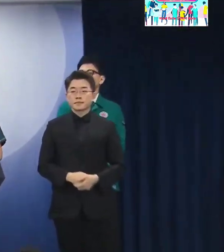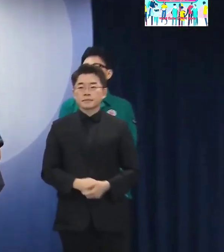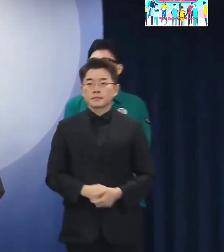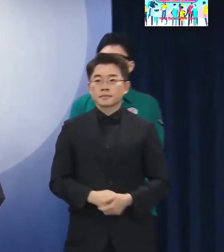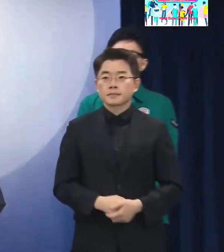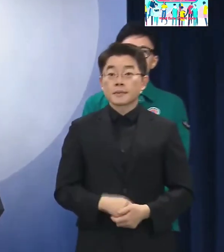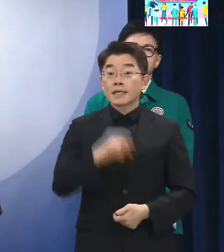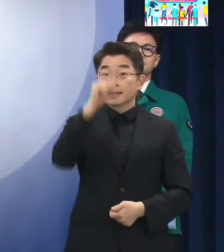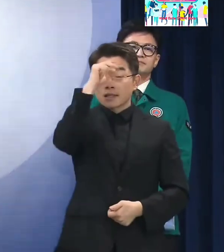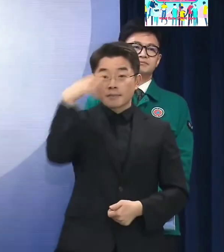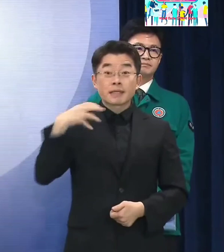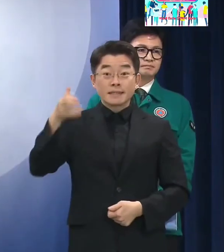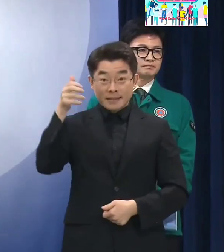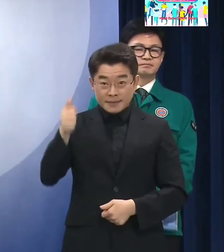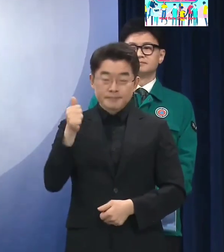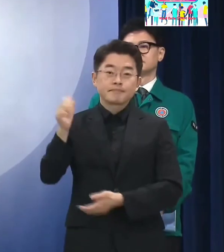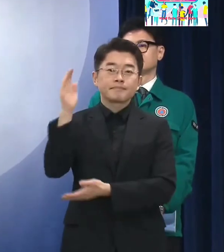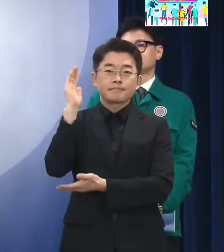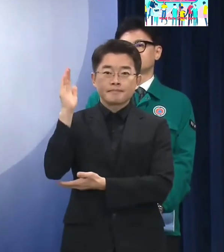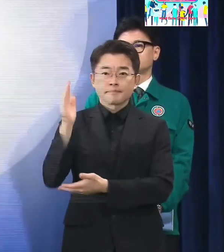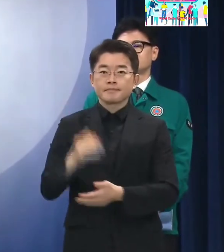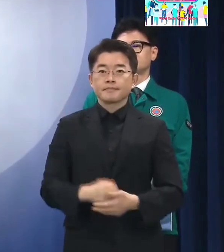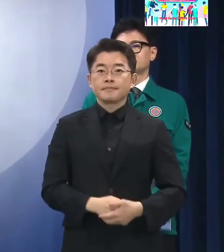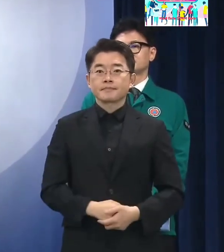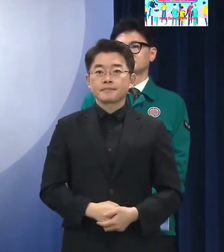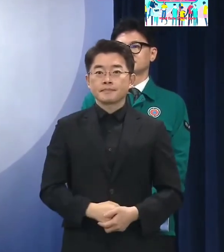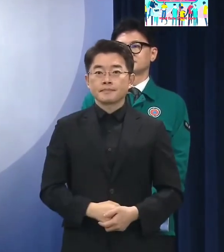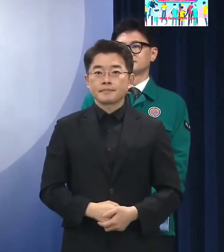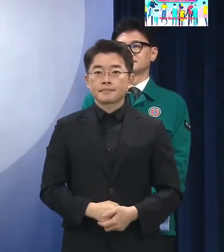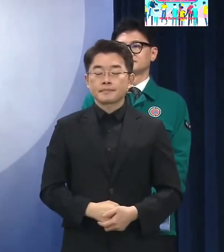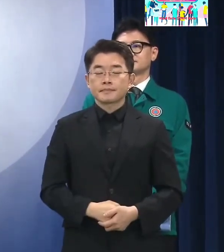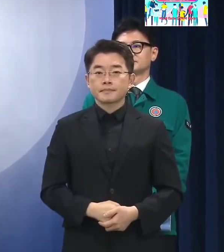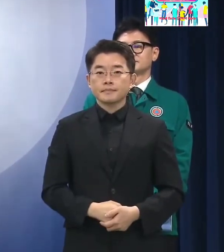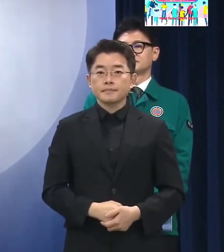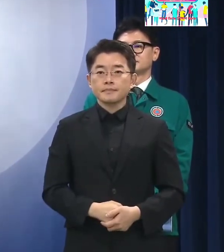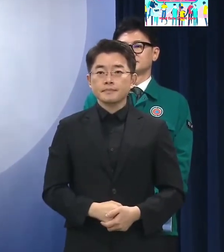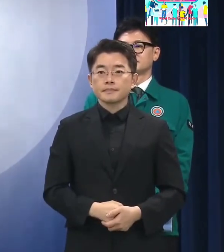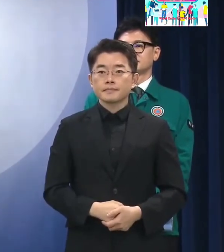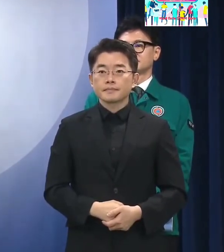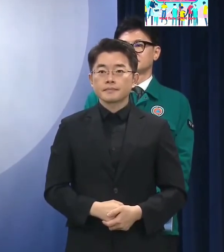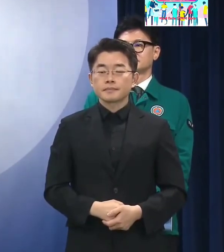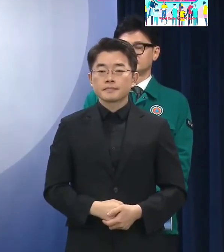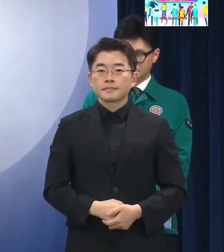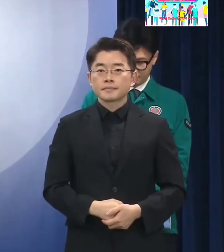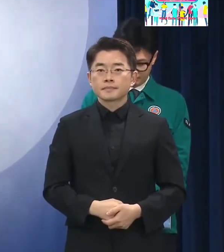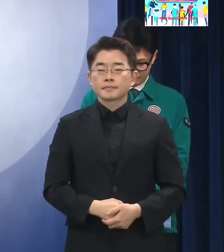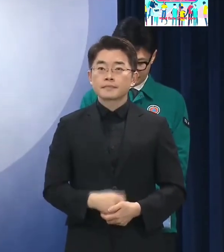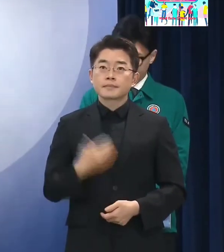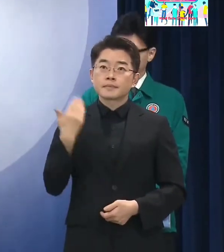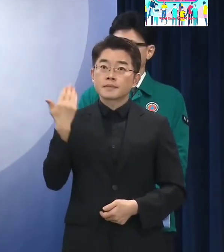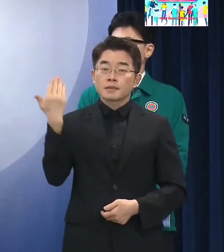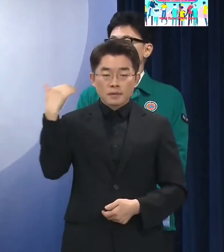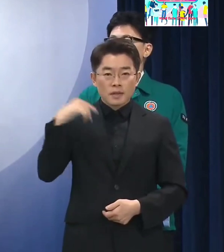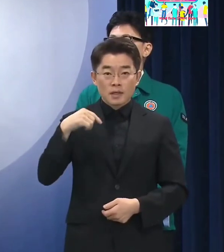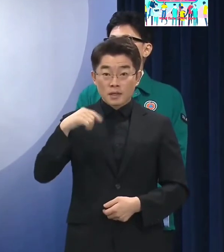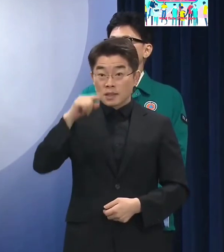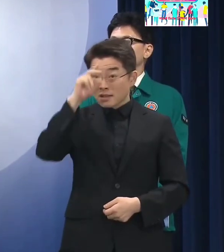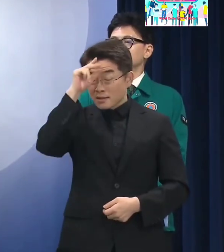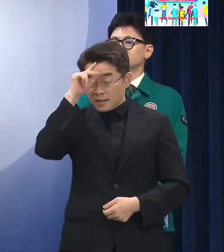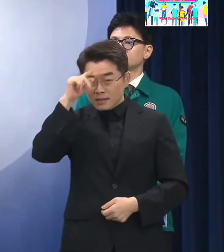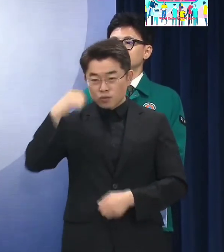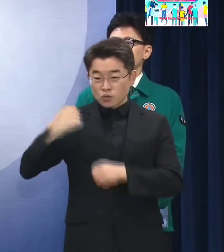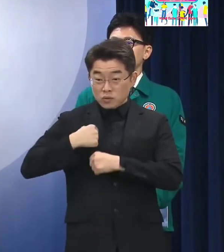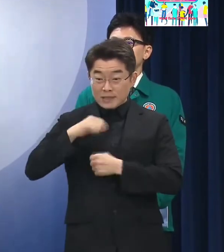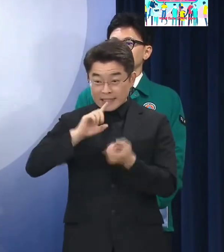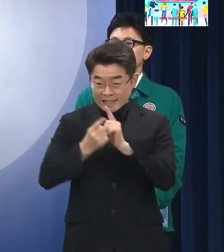네 경찰청장이 답변을 드리도록 하겠습니다 기자님 말씀하신 대로 저희가 의경이 완전히 폐지된